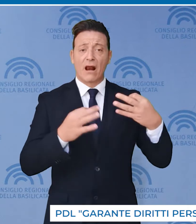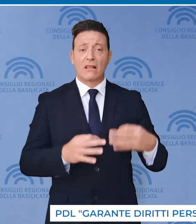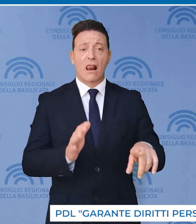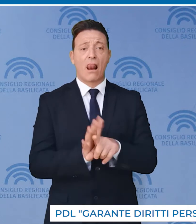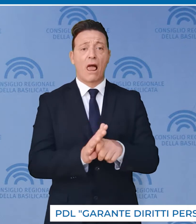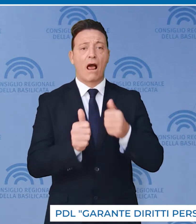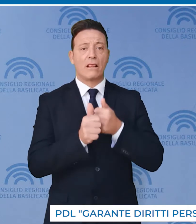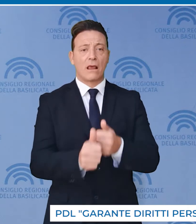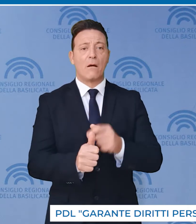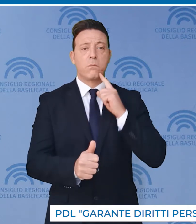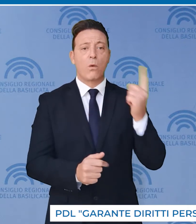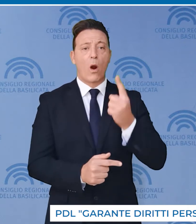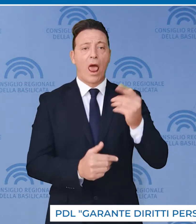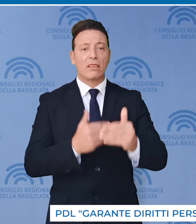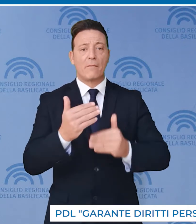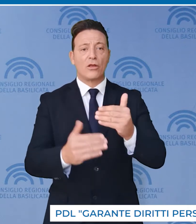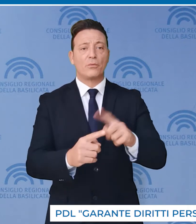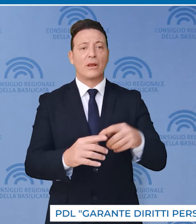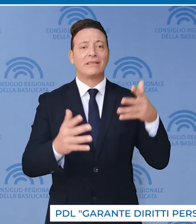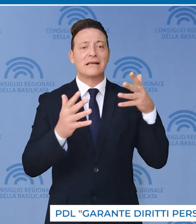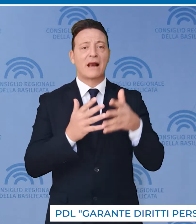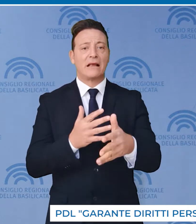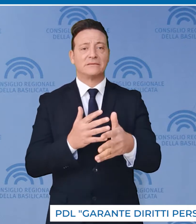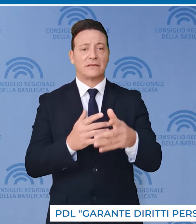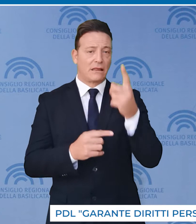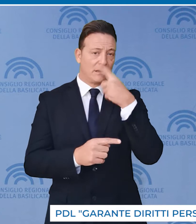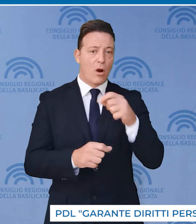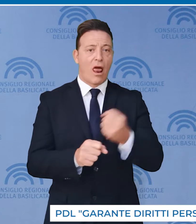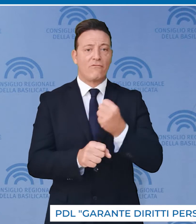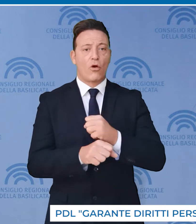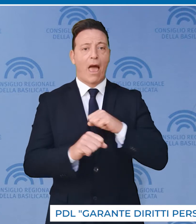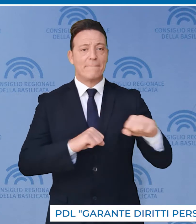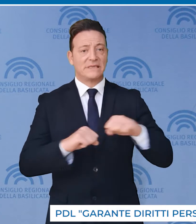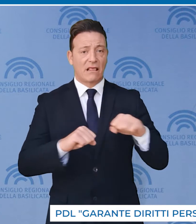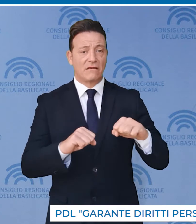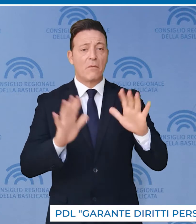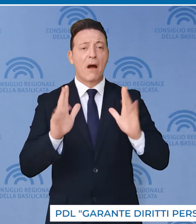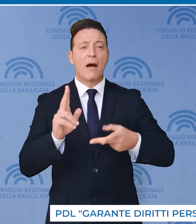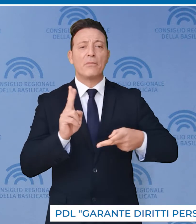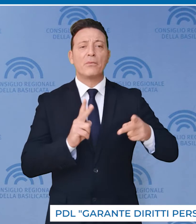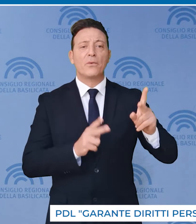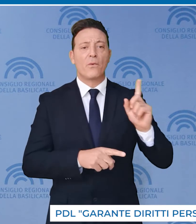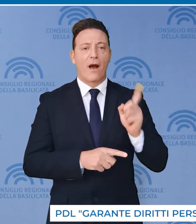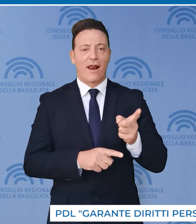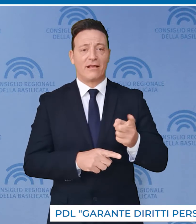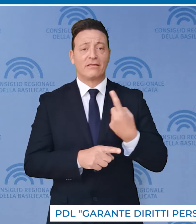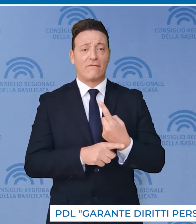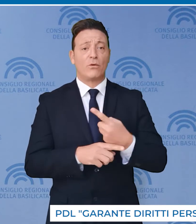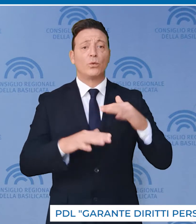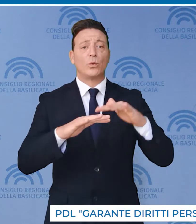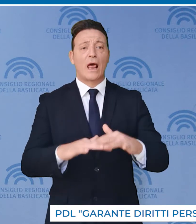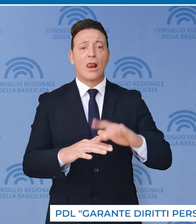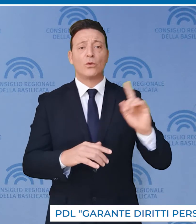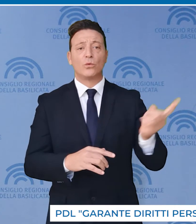la legalità, il buon andamento e la trasparenza dell'azione amministrativa ma soprattutto